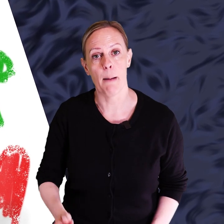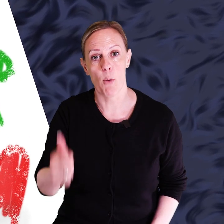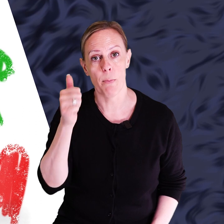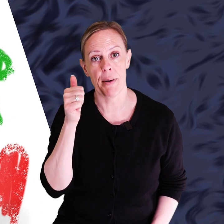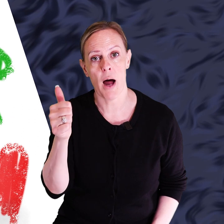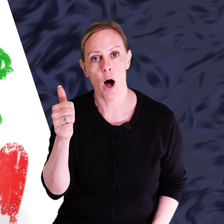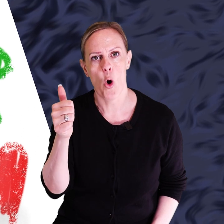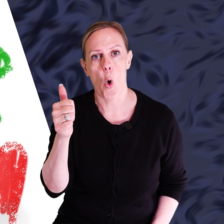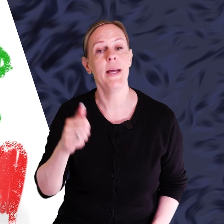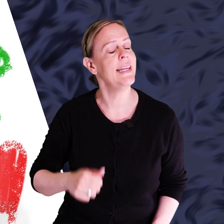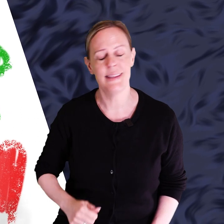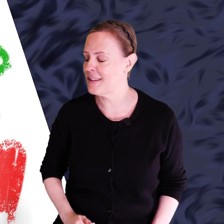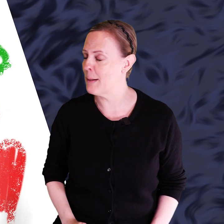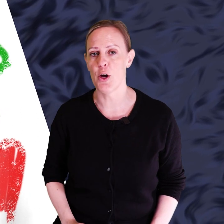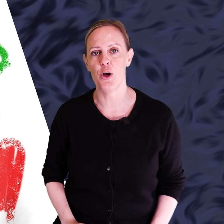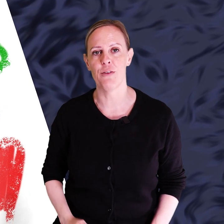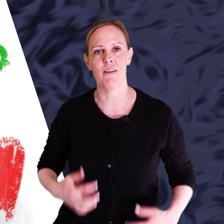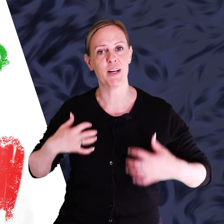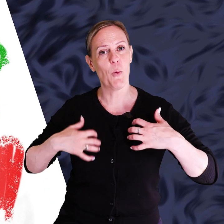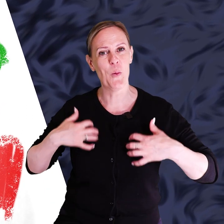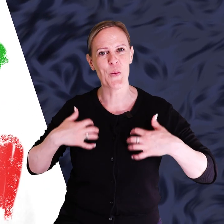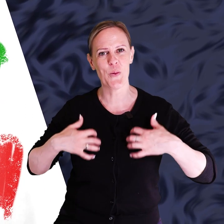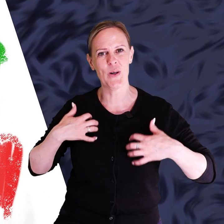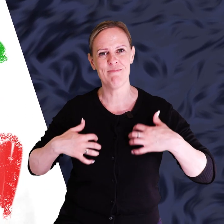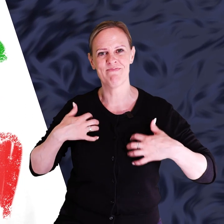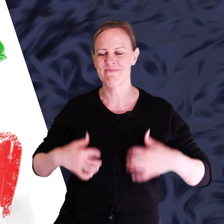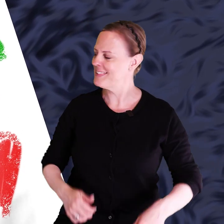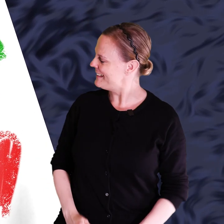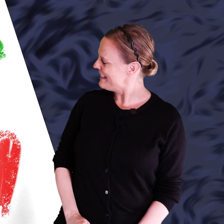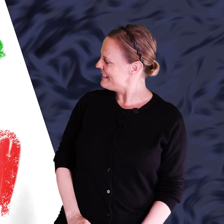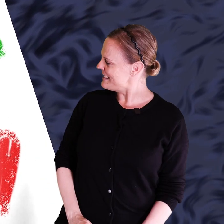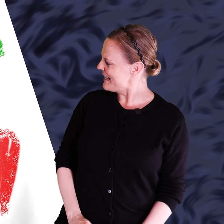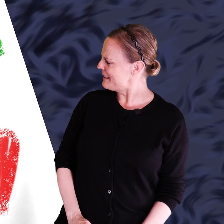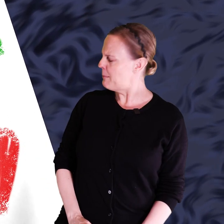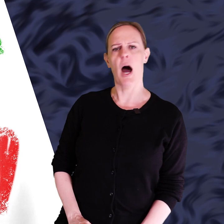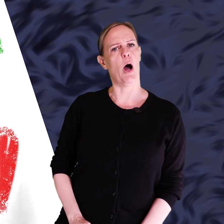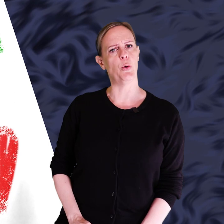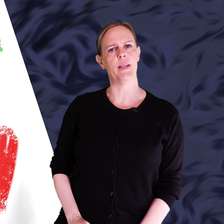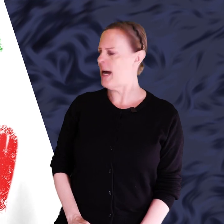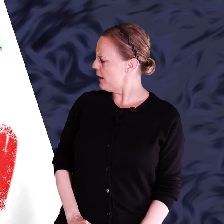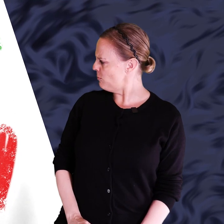han mår bra och inte behöver vara orolig. Det ser jättebra ut det där nu.